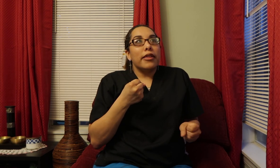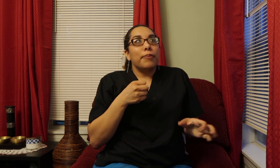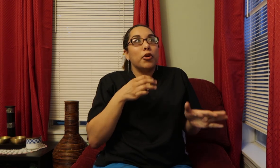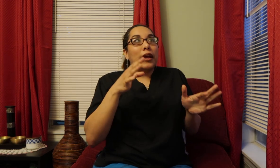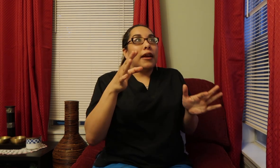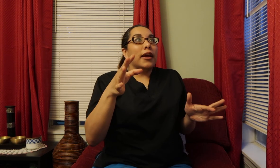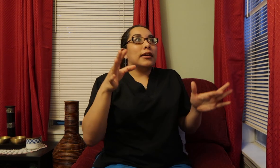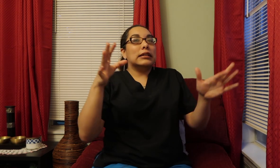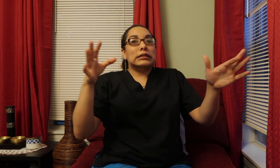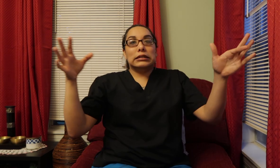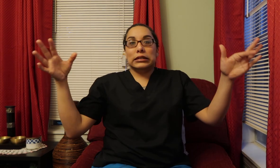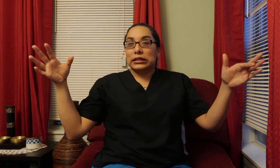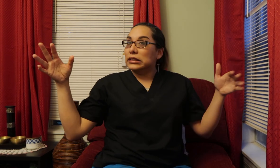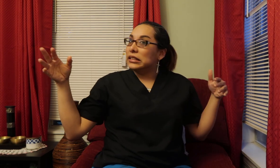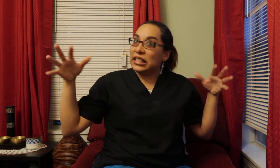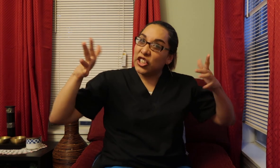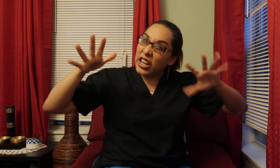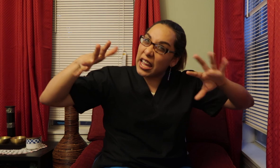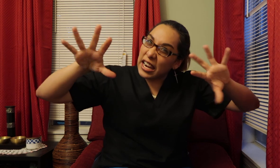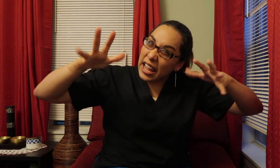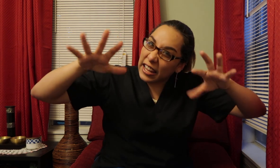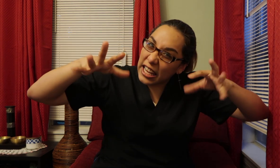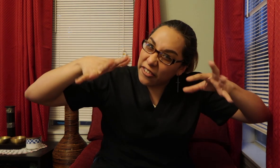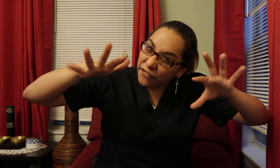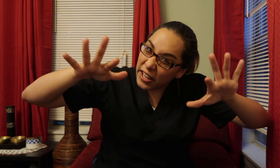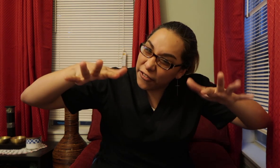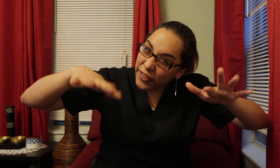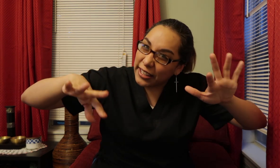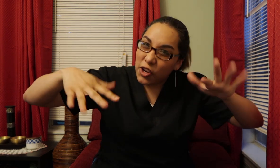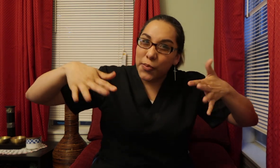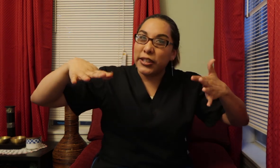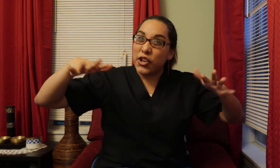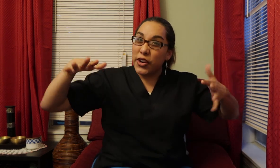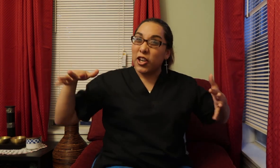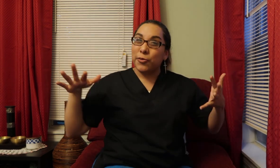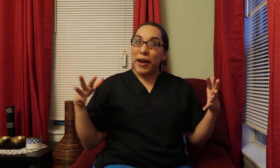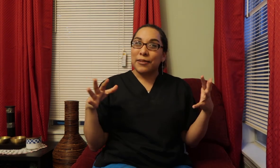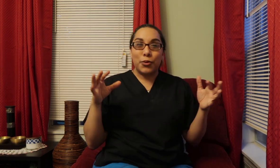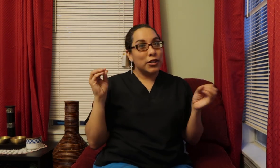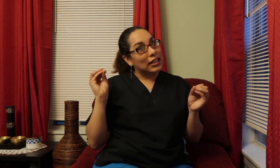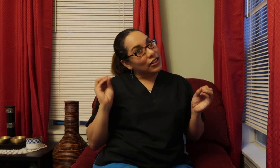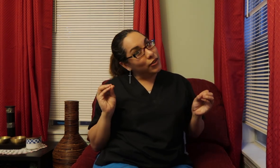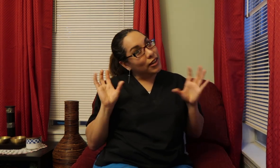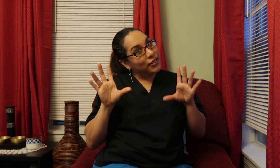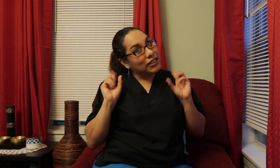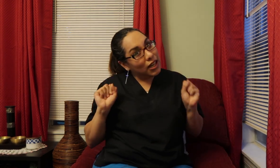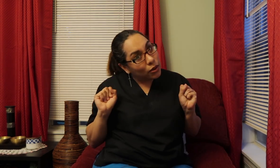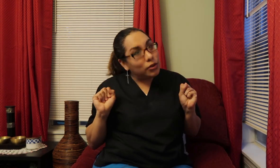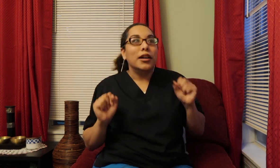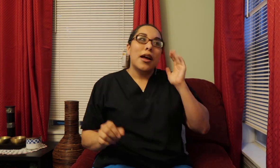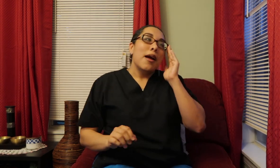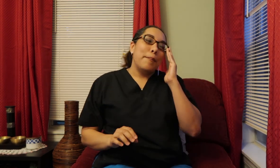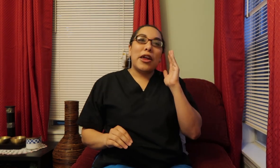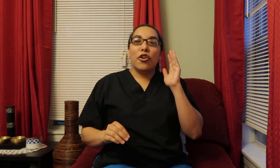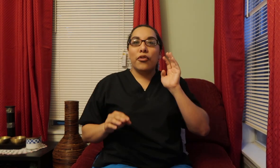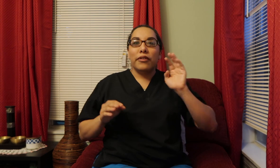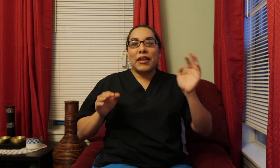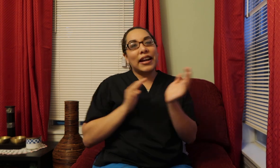Porque These are kinda like Ify Es como si yo hice los pasaports Like you never know Pero Estaban